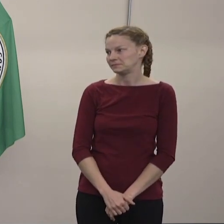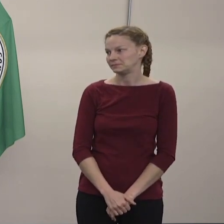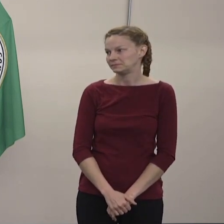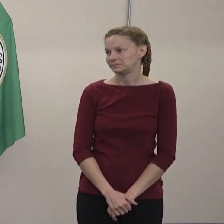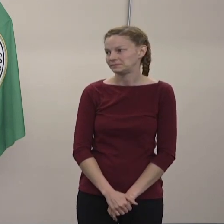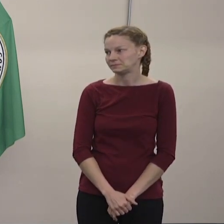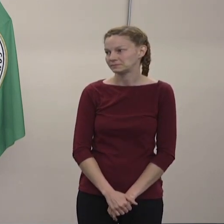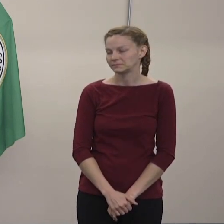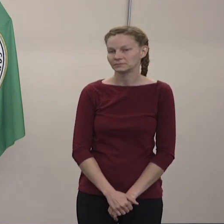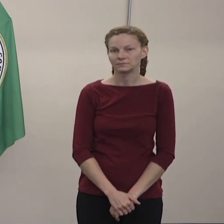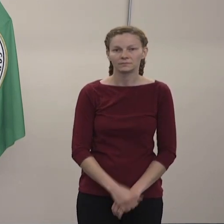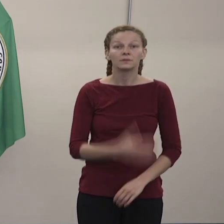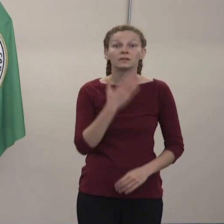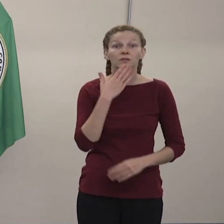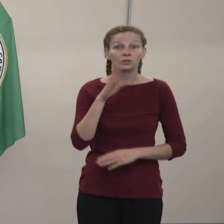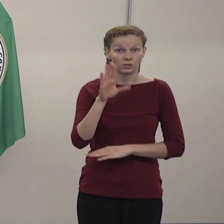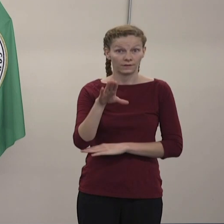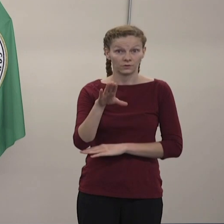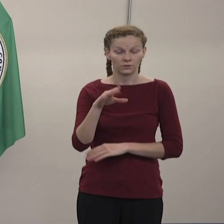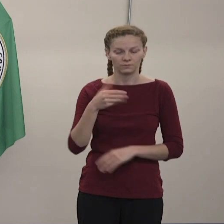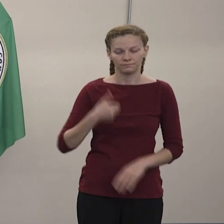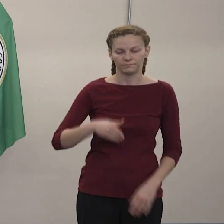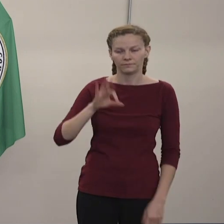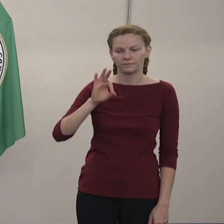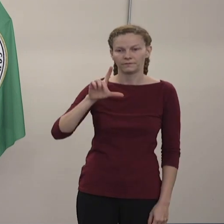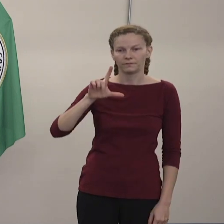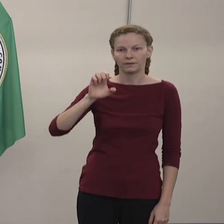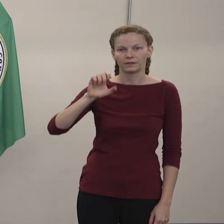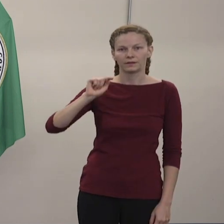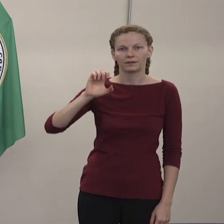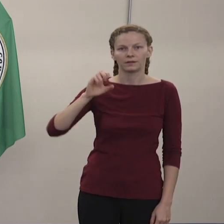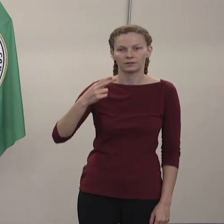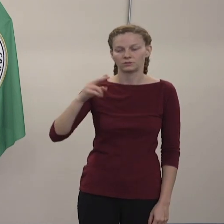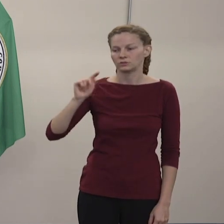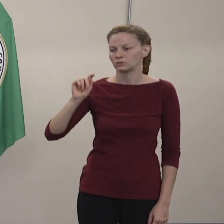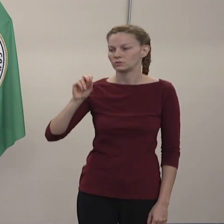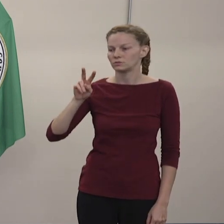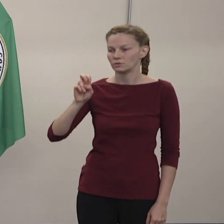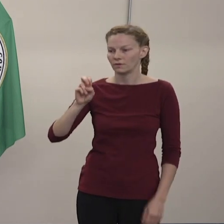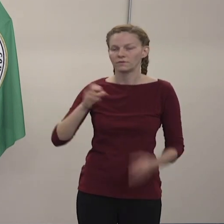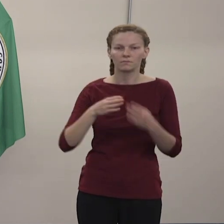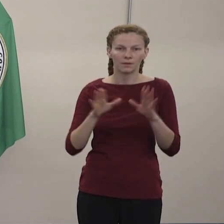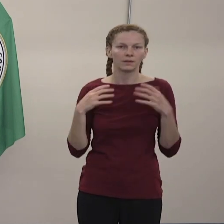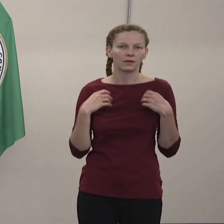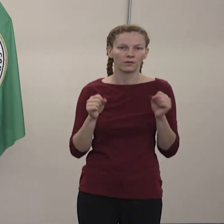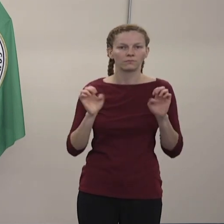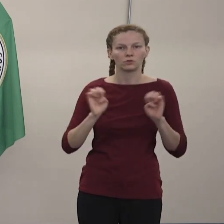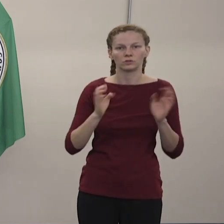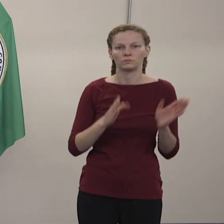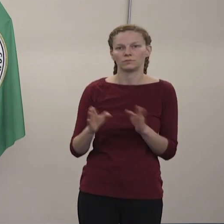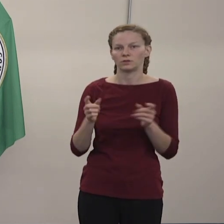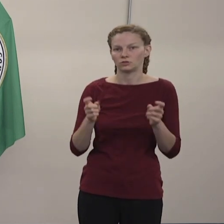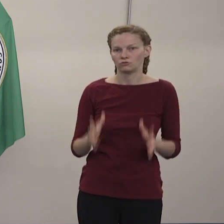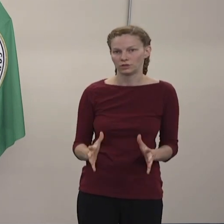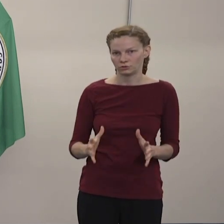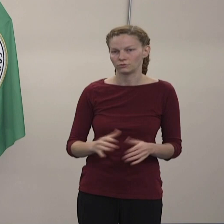Buenas tardes, Fletch Tobe, el director de preparación de salud pública.